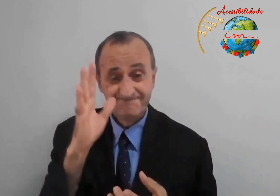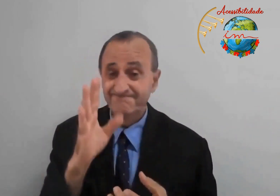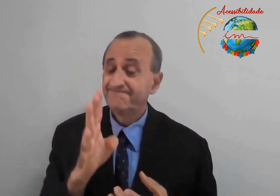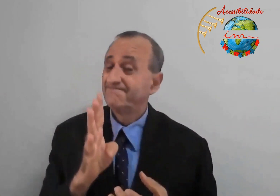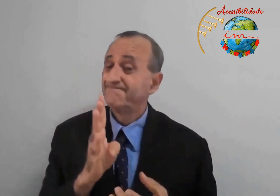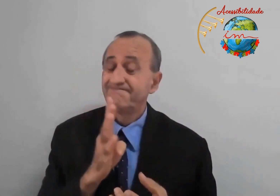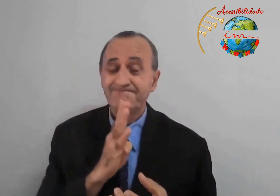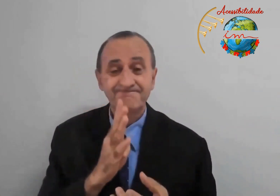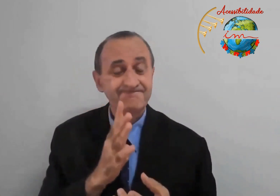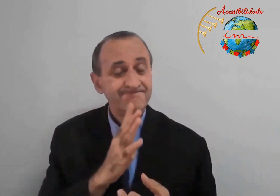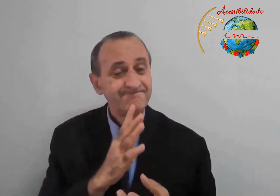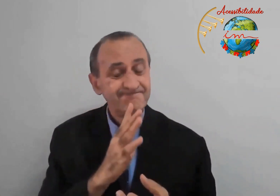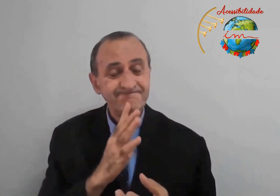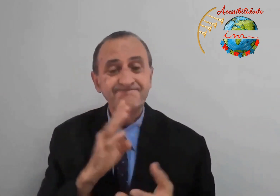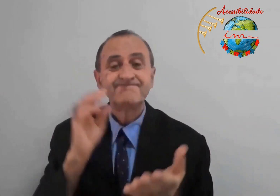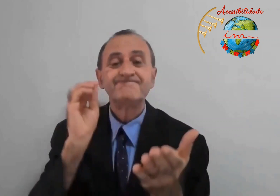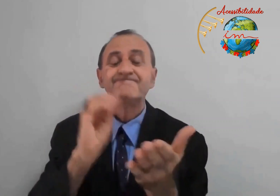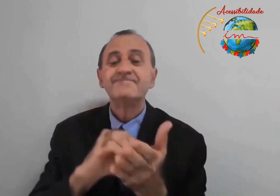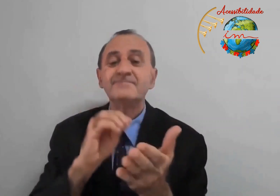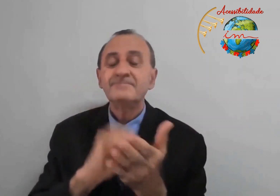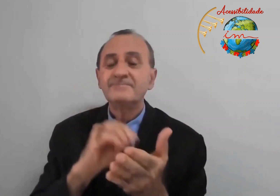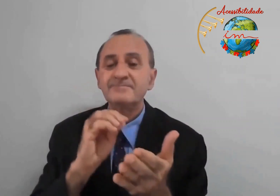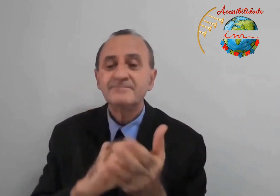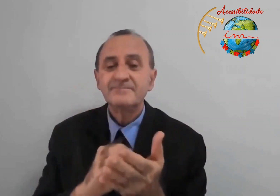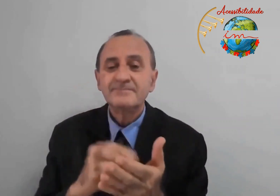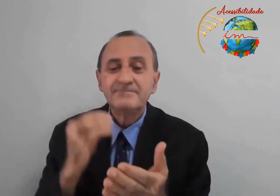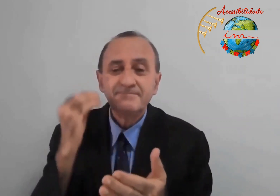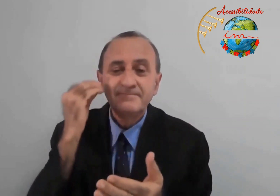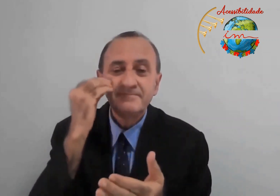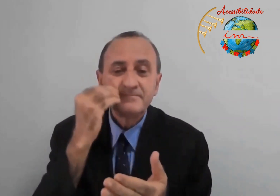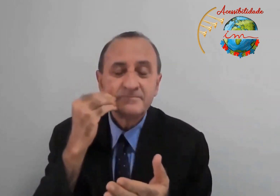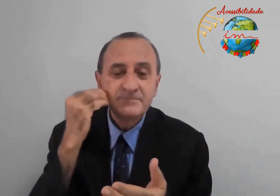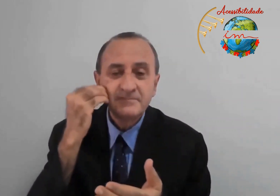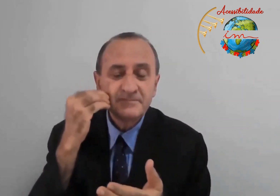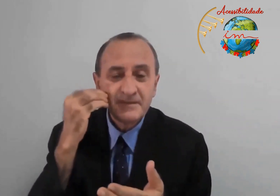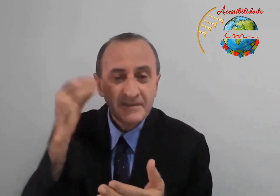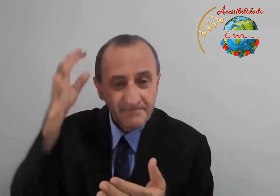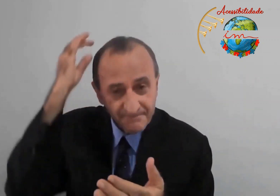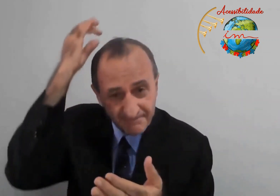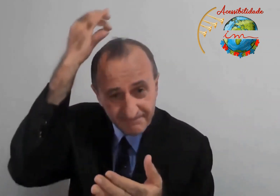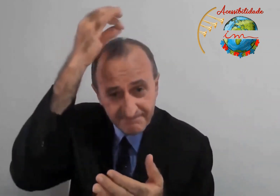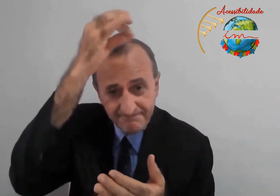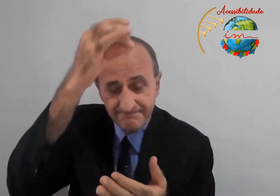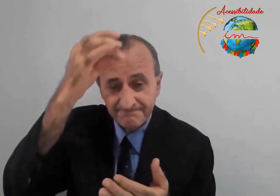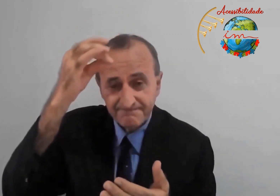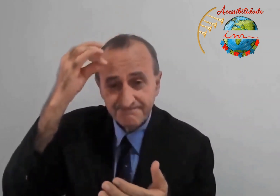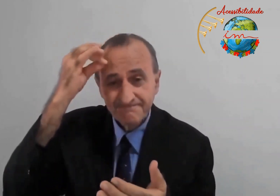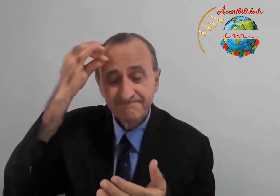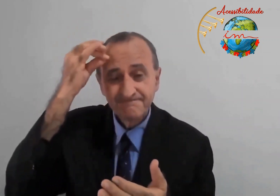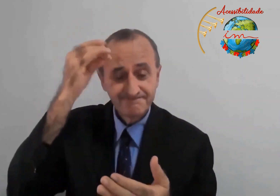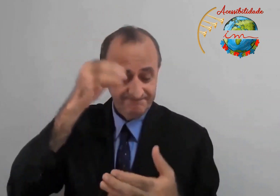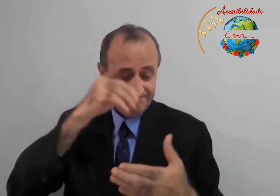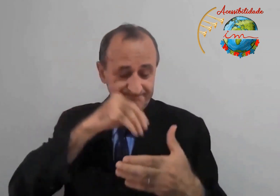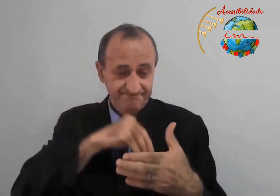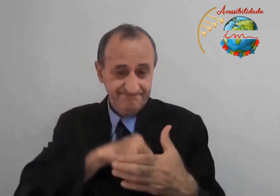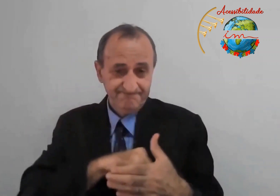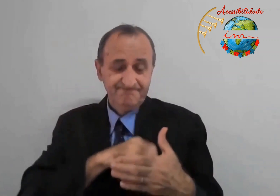Ele não conhecia, não tinha esse conhecimento. Faltava a ele uma experiência com o Espírito